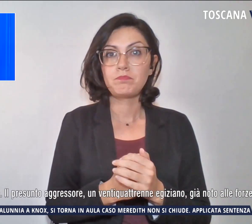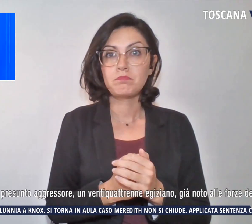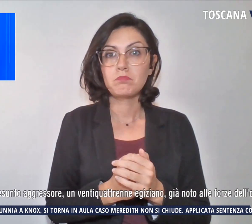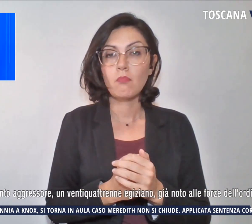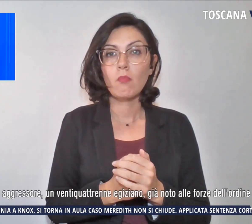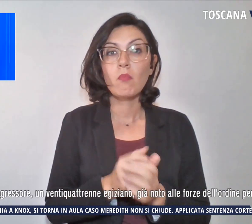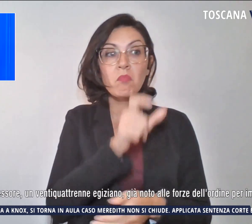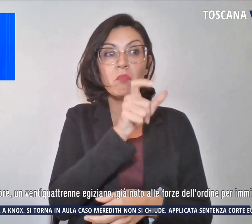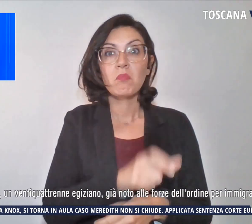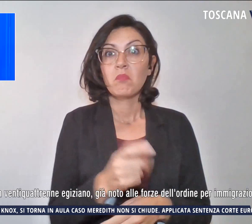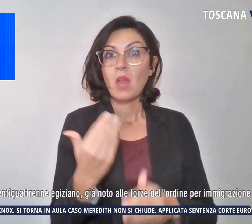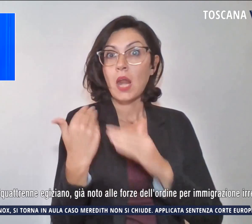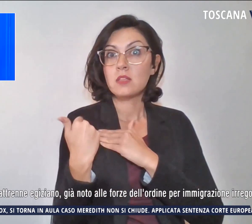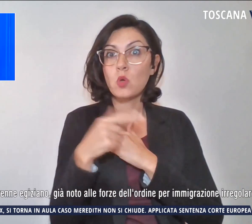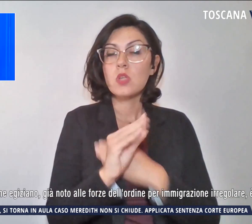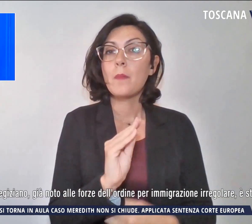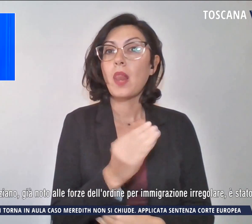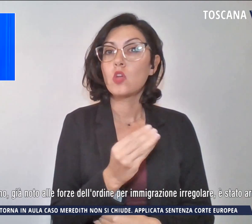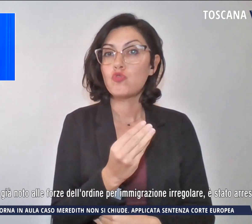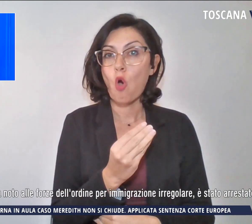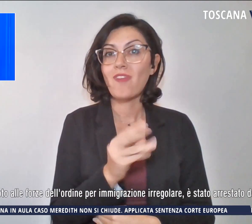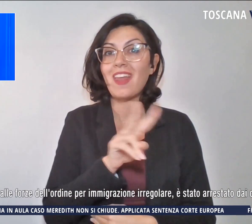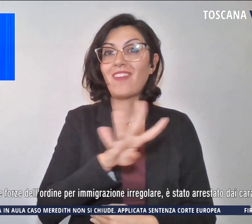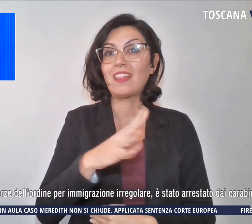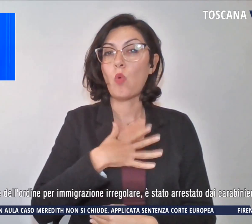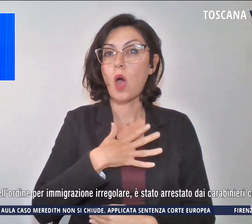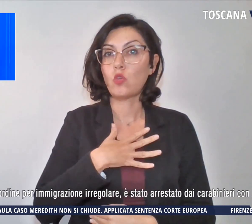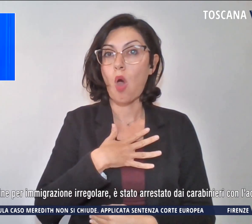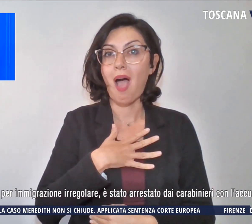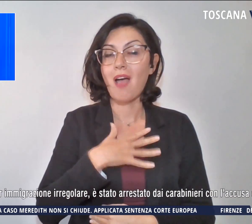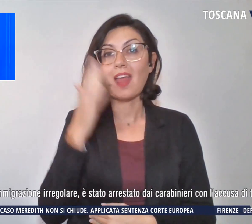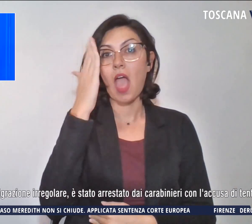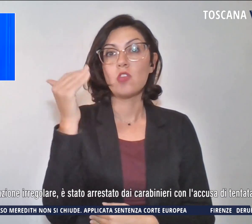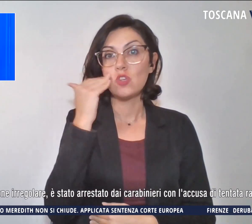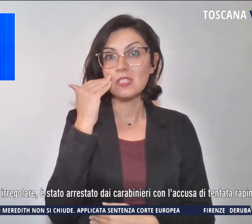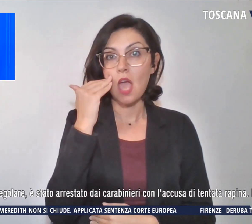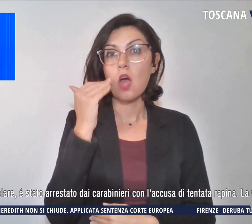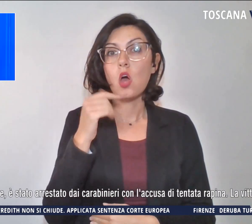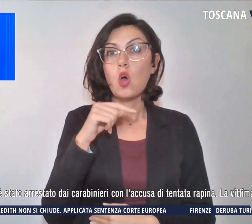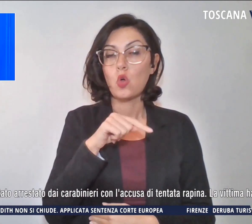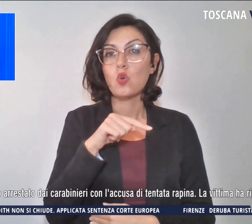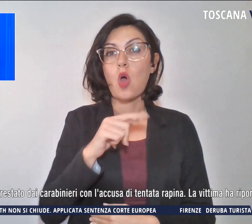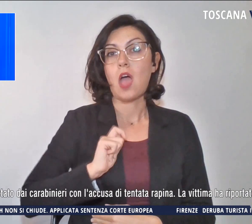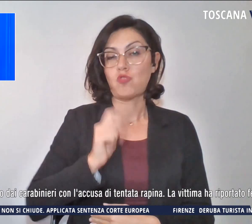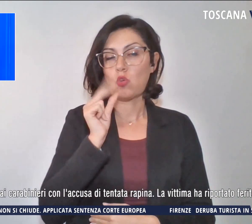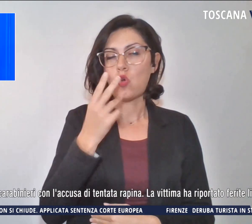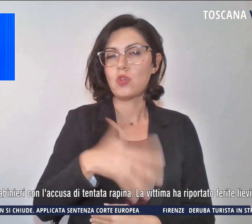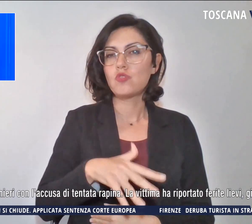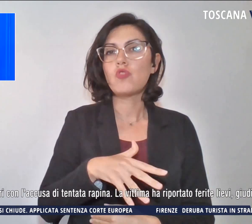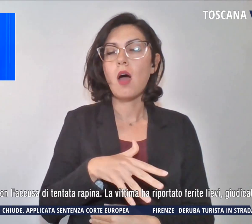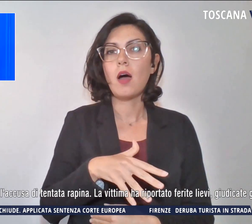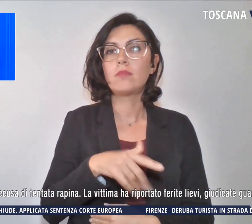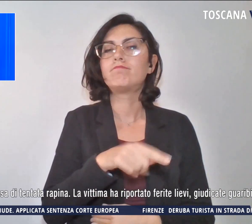aggressore, un giovane di 24 anni egiziano, già noto alle forze dell'ordine, è stato